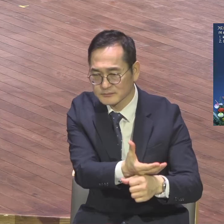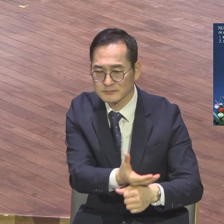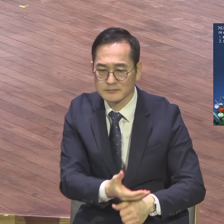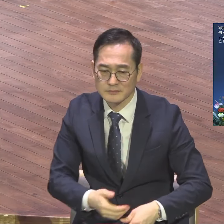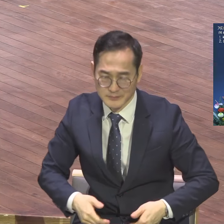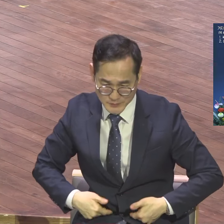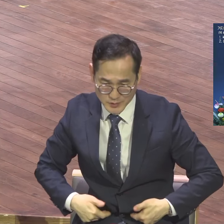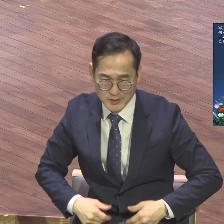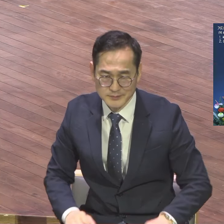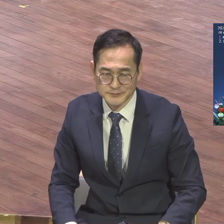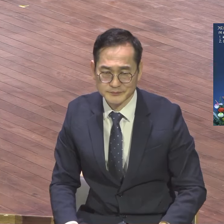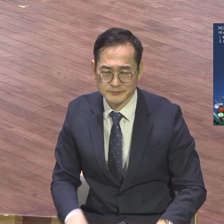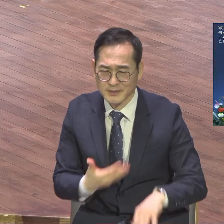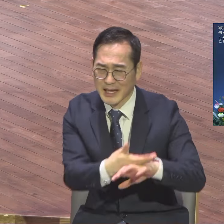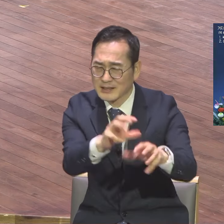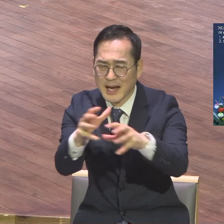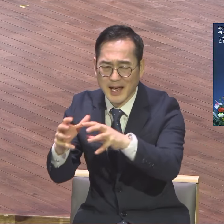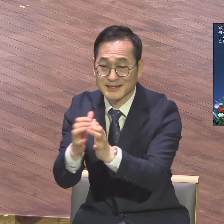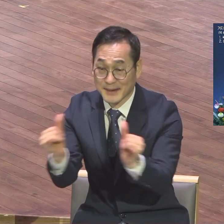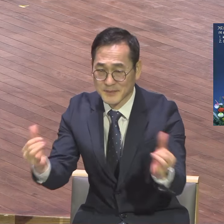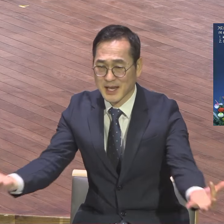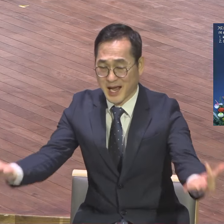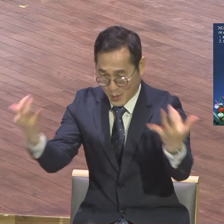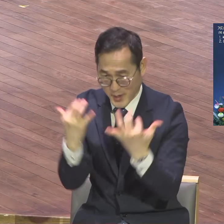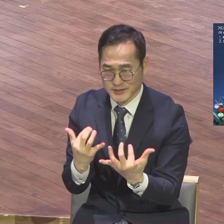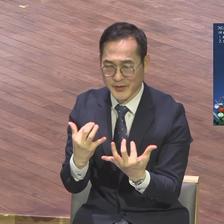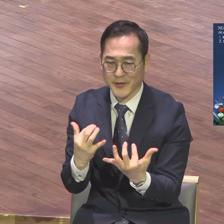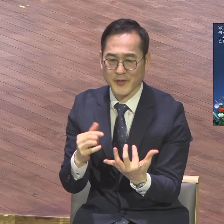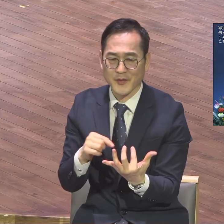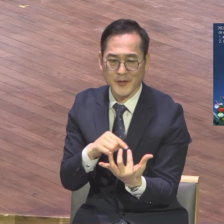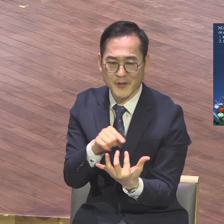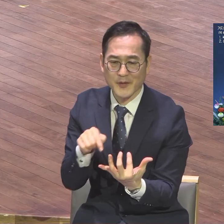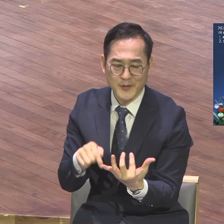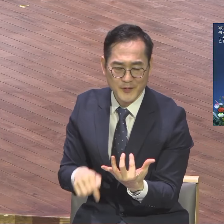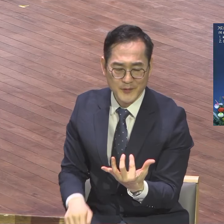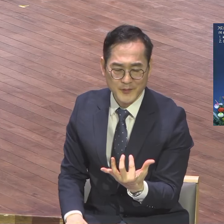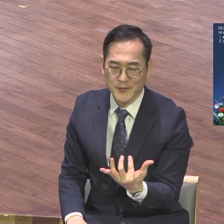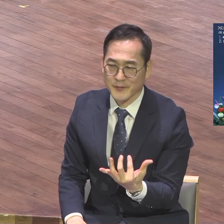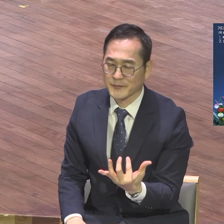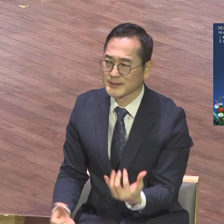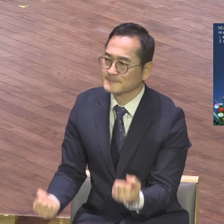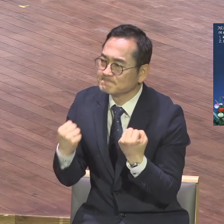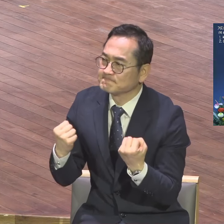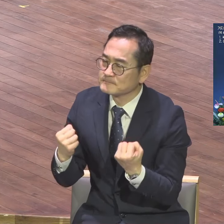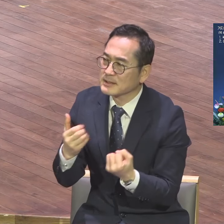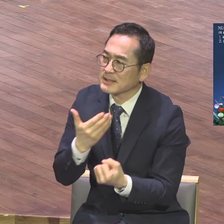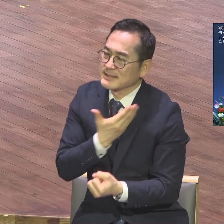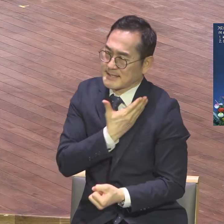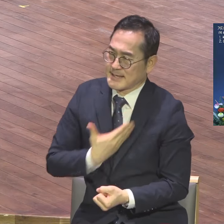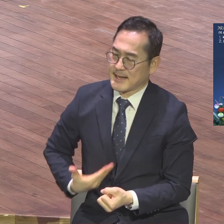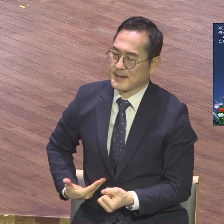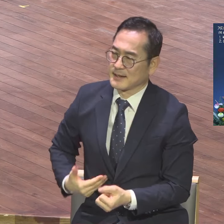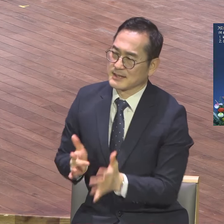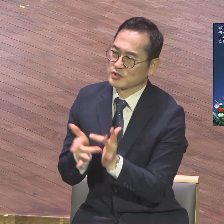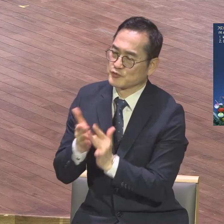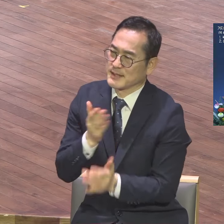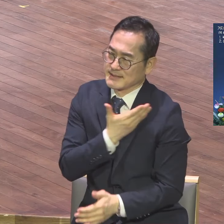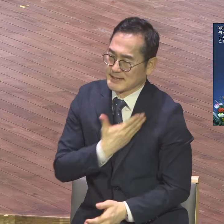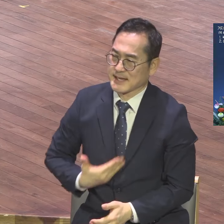다민족들이 마음껏 와서 영육관에 그렇게 힘을 얻고 그리스도 절대 제자로 성장할 수 있는 이방인의 뜰